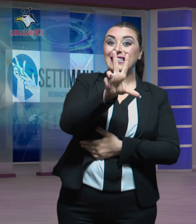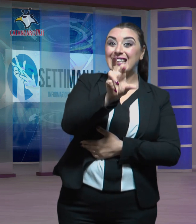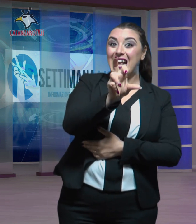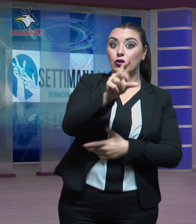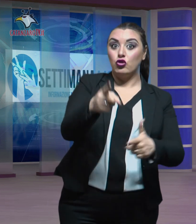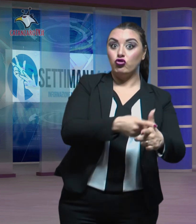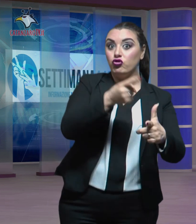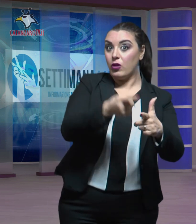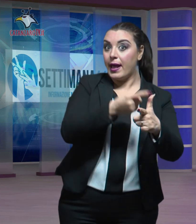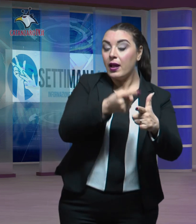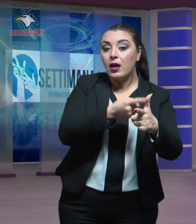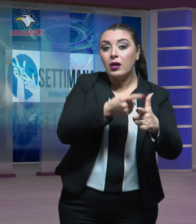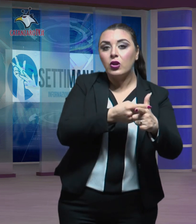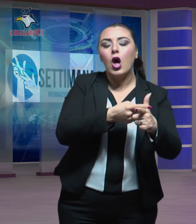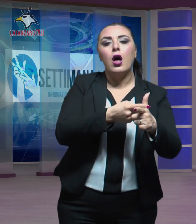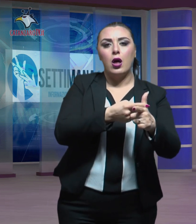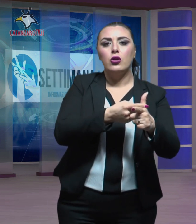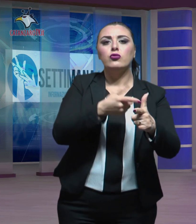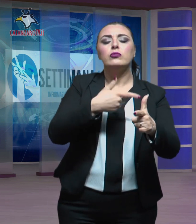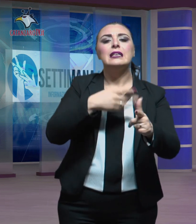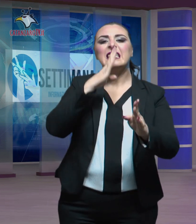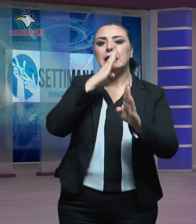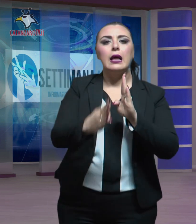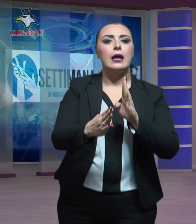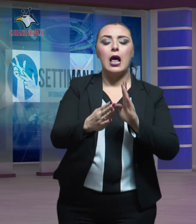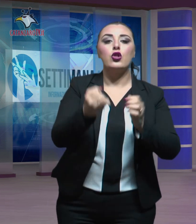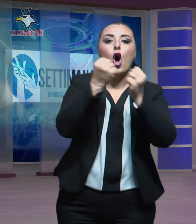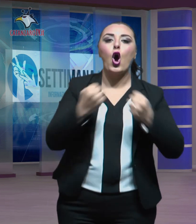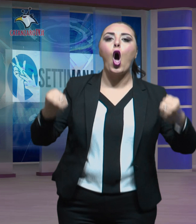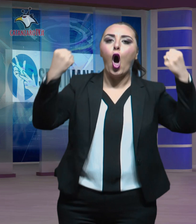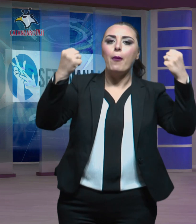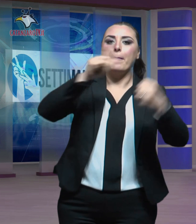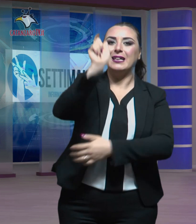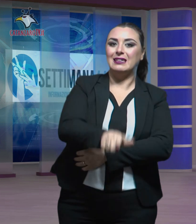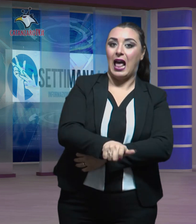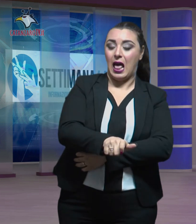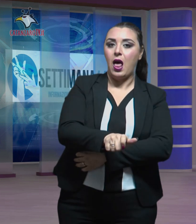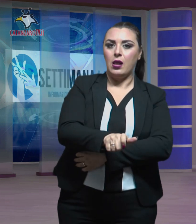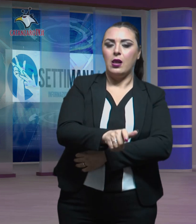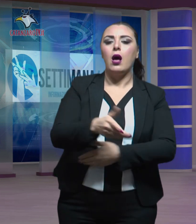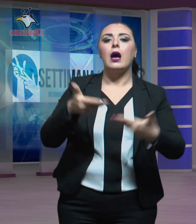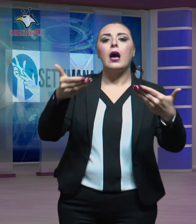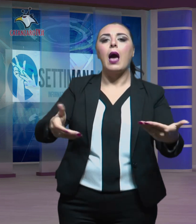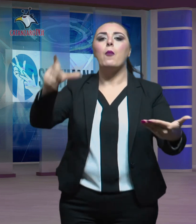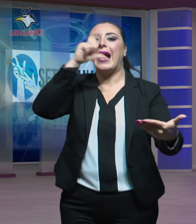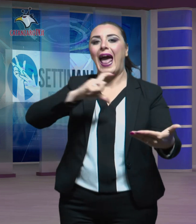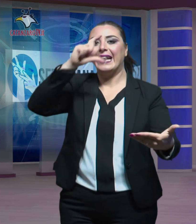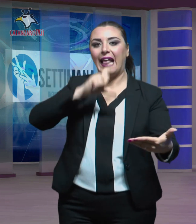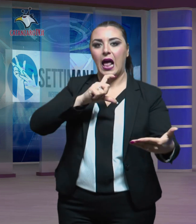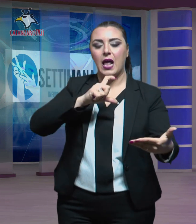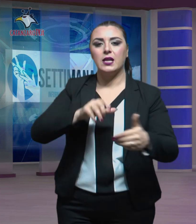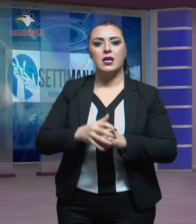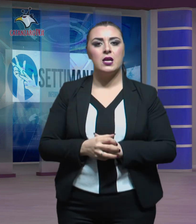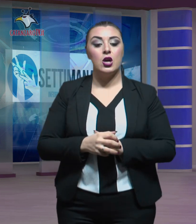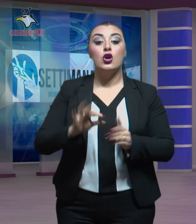gennaio, infine, turno secco di Coppa Italia a Catania. Il giorno dopo